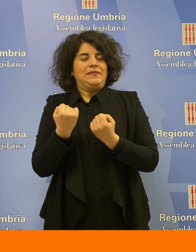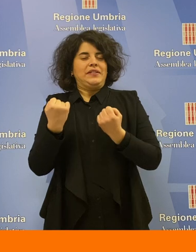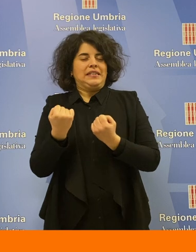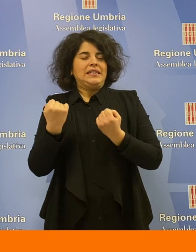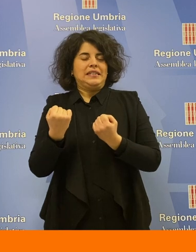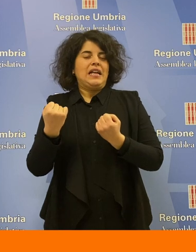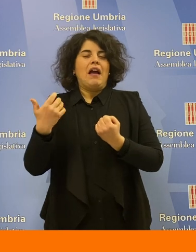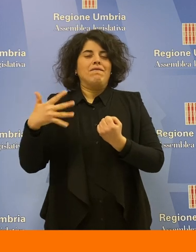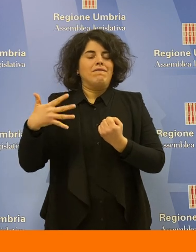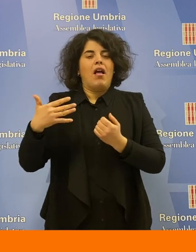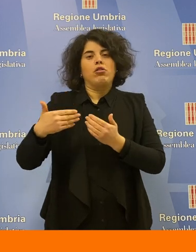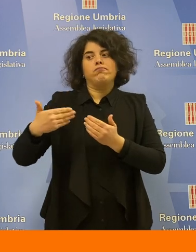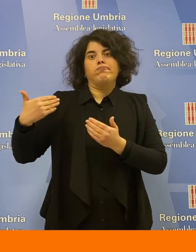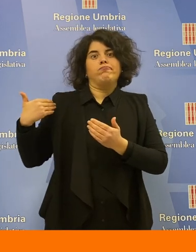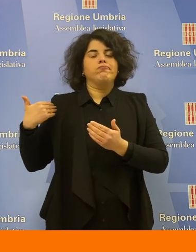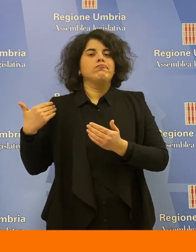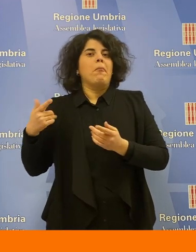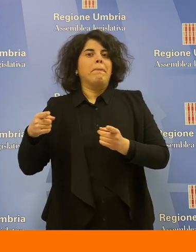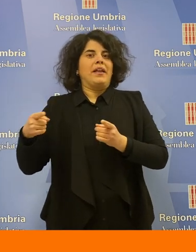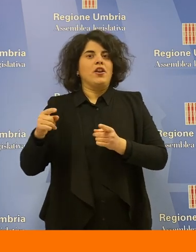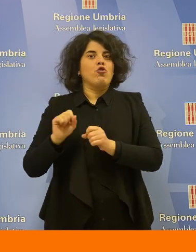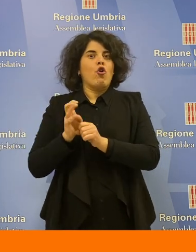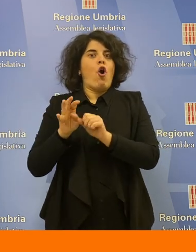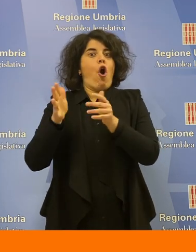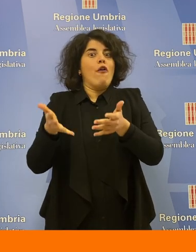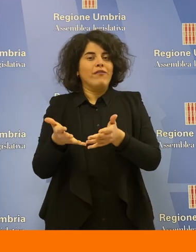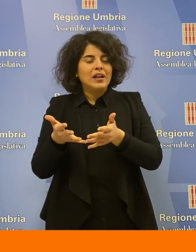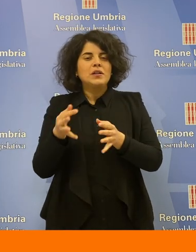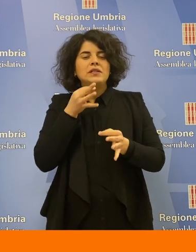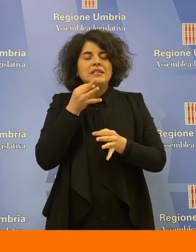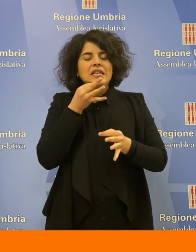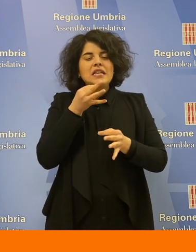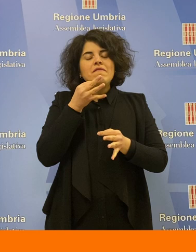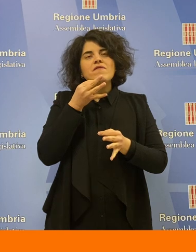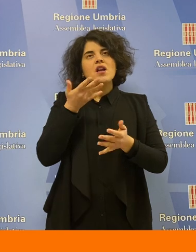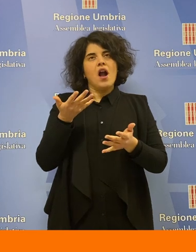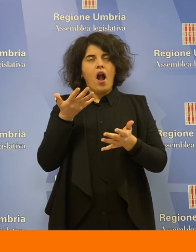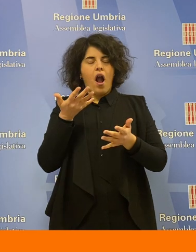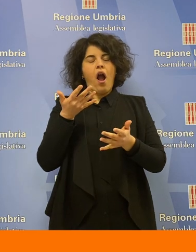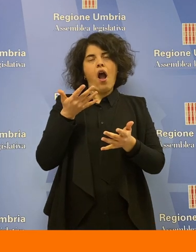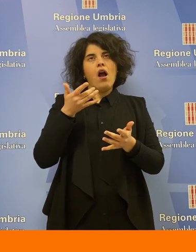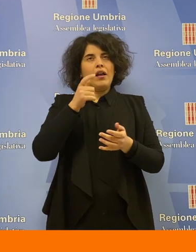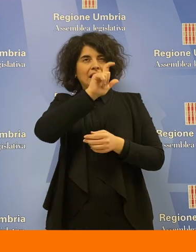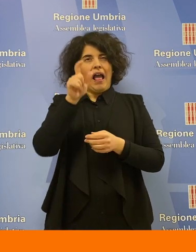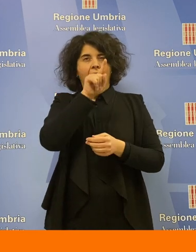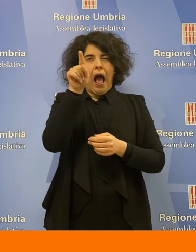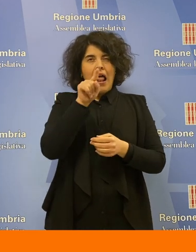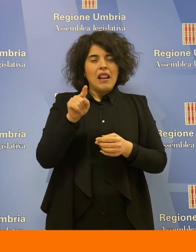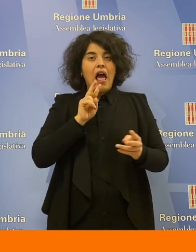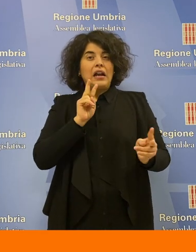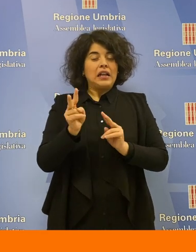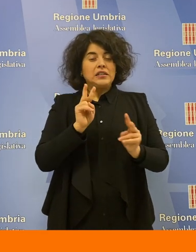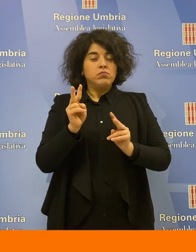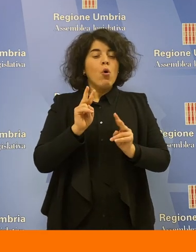che il difensore civico ha dovuto compiere in periodo di Covid, quindi armonizzare tutte le risposte che i